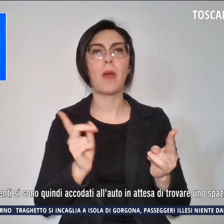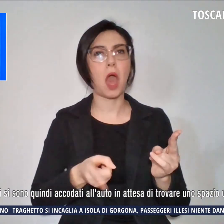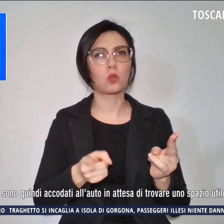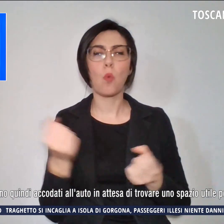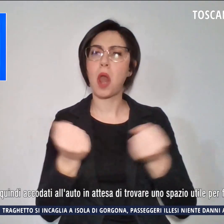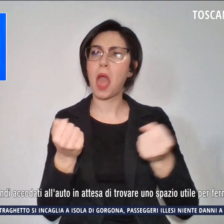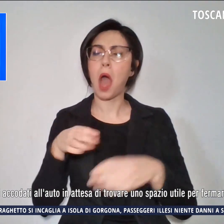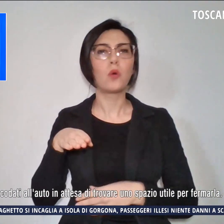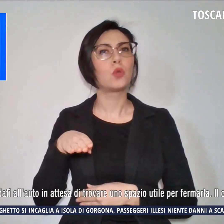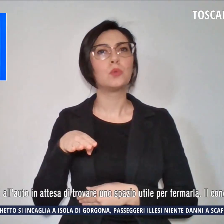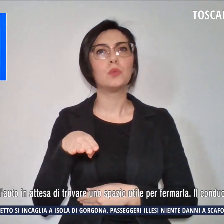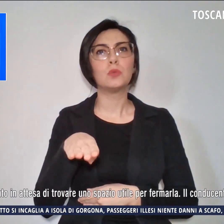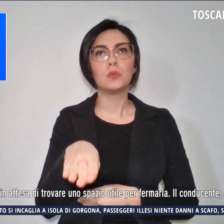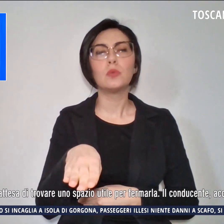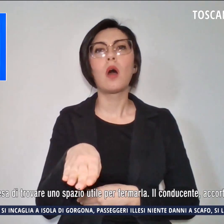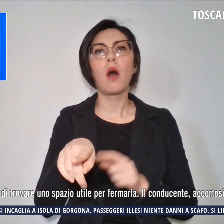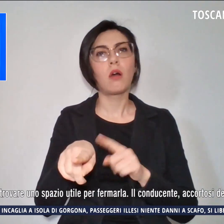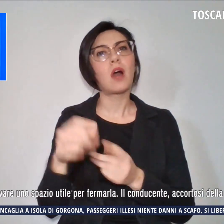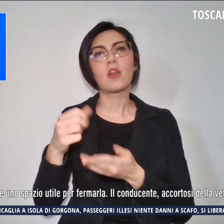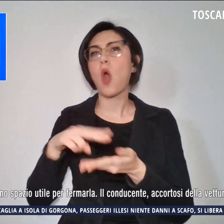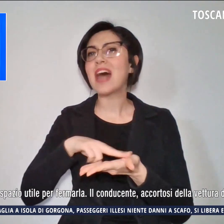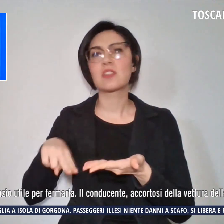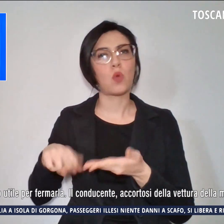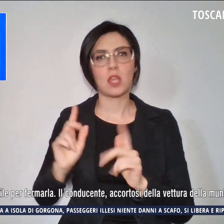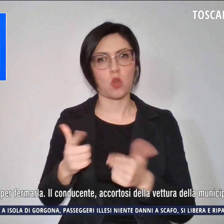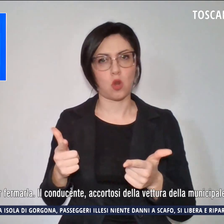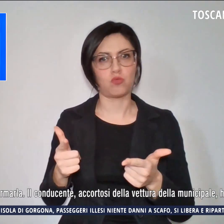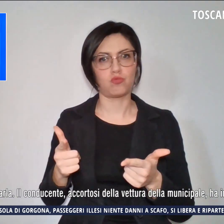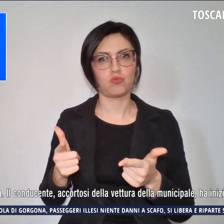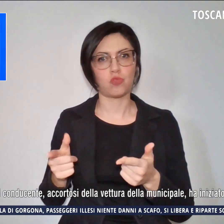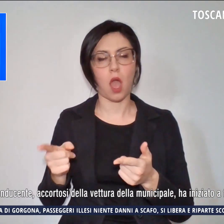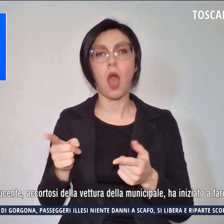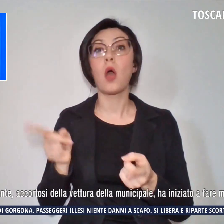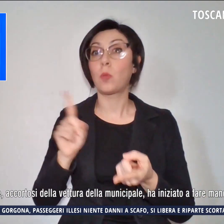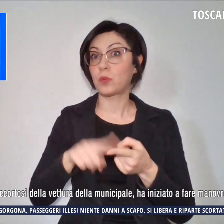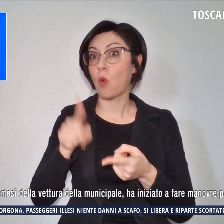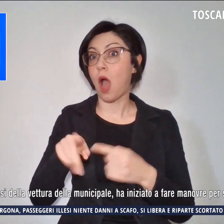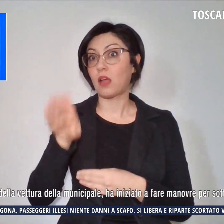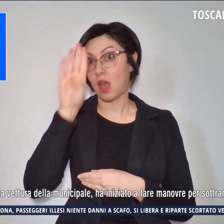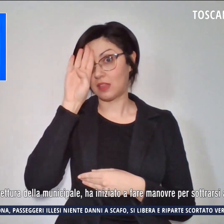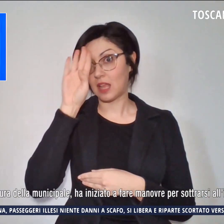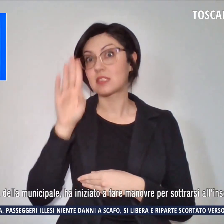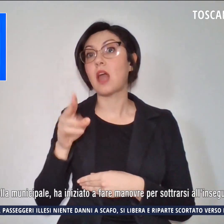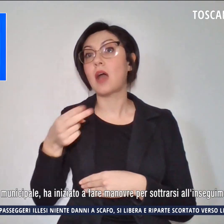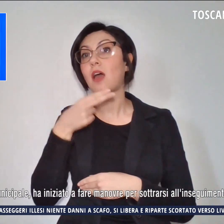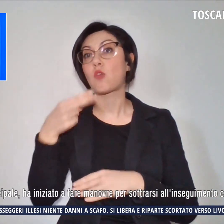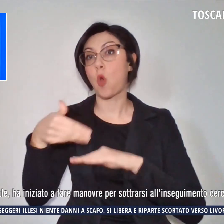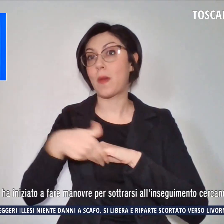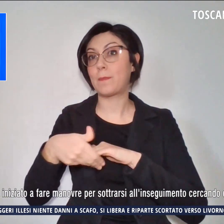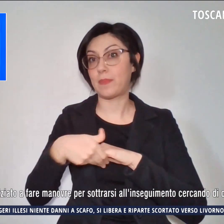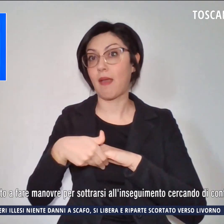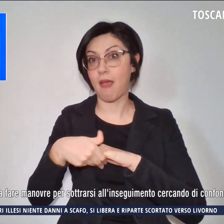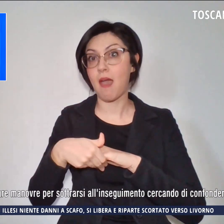transito non era assicurata, oltre ad essere intestata a un prestanome peraltro